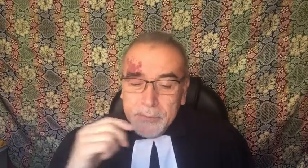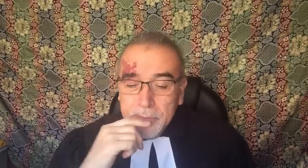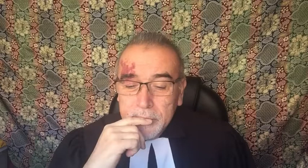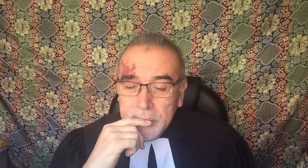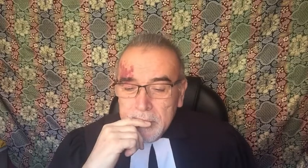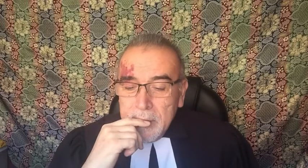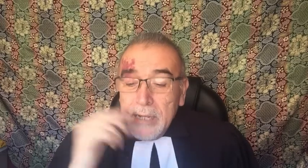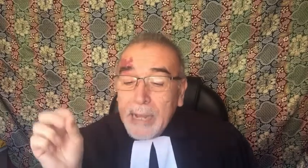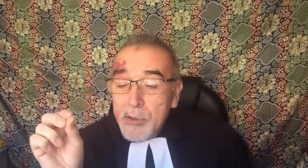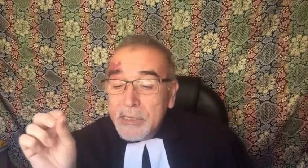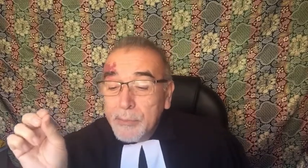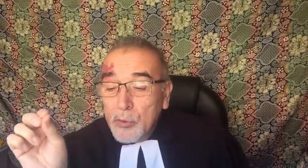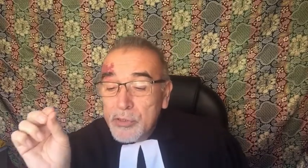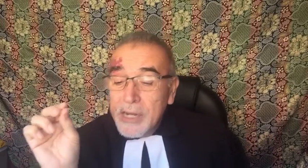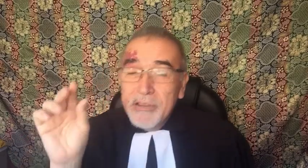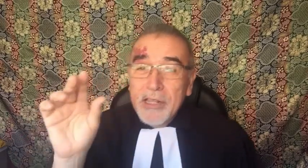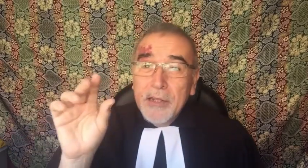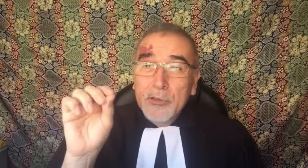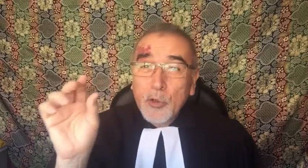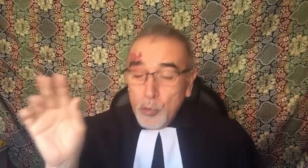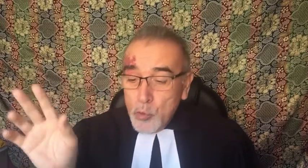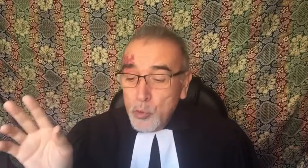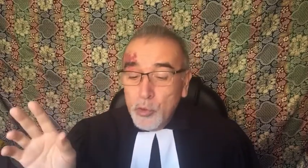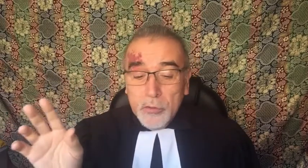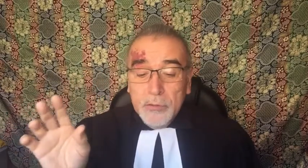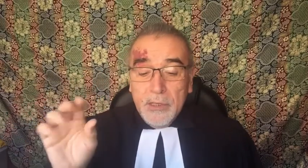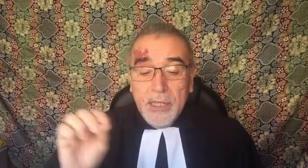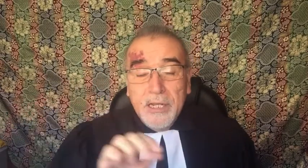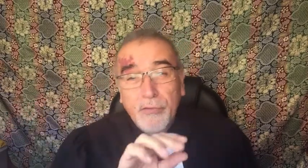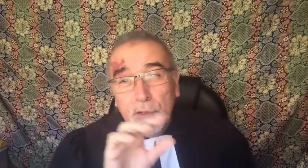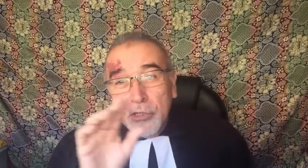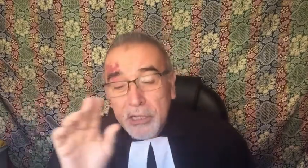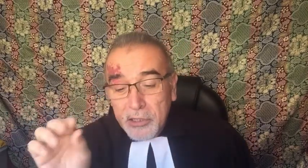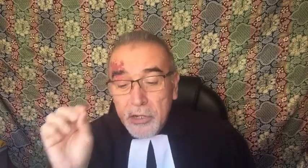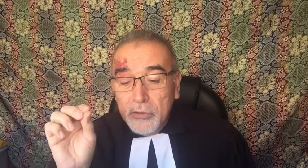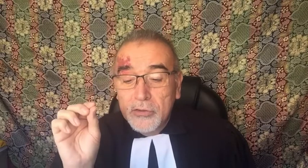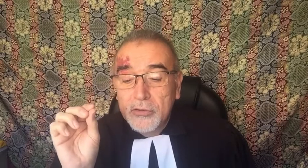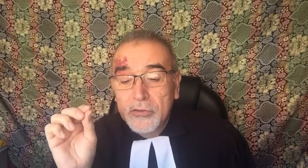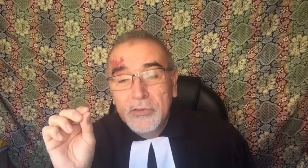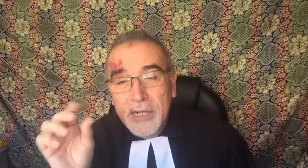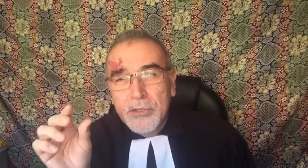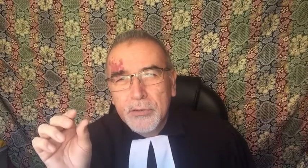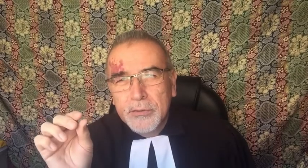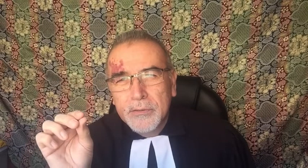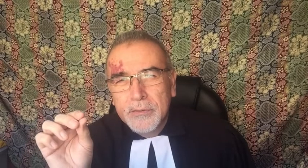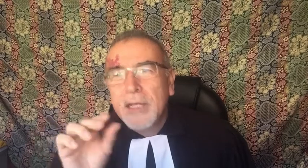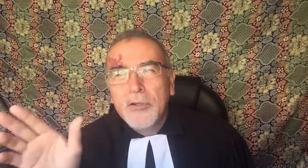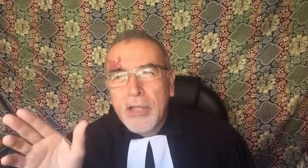el cambio que se produce en la vida del sordomudo y de quienes fueron testigos del hecho es notable.